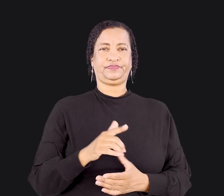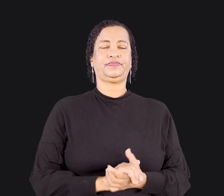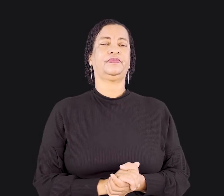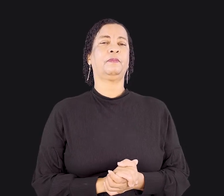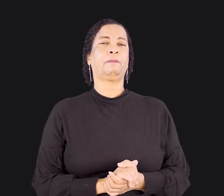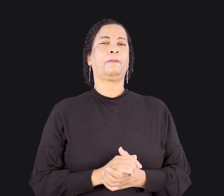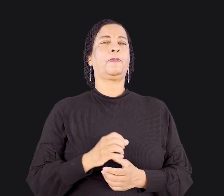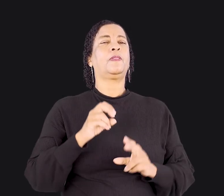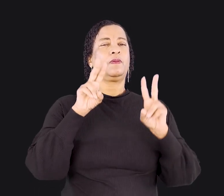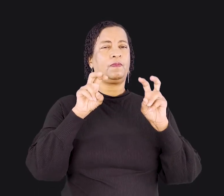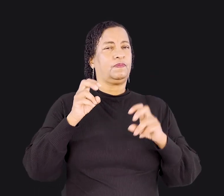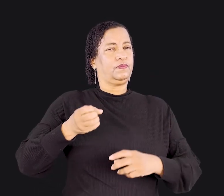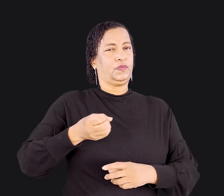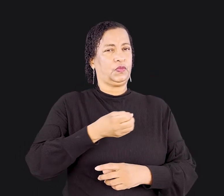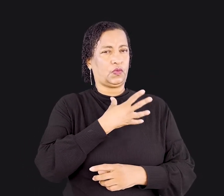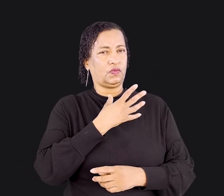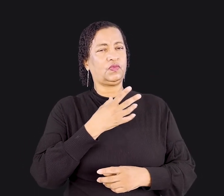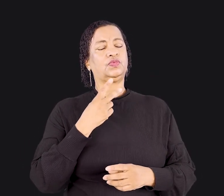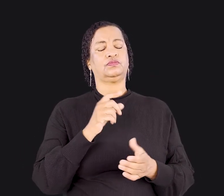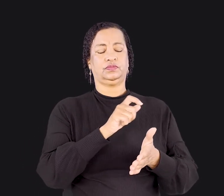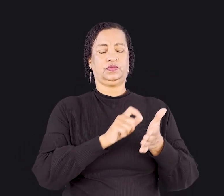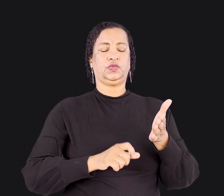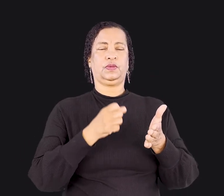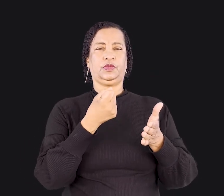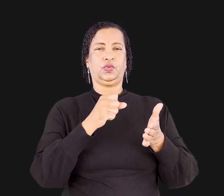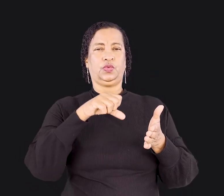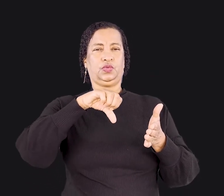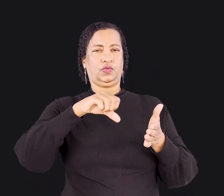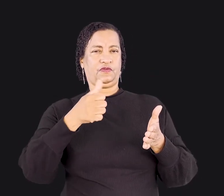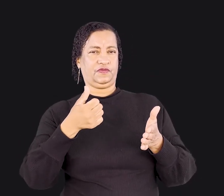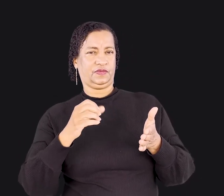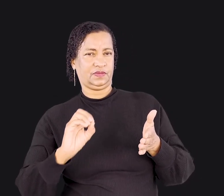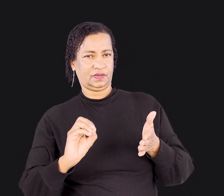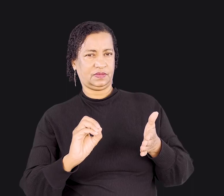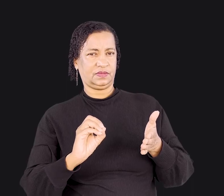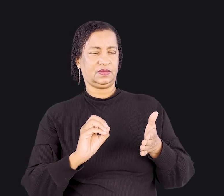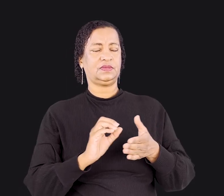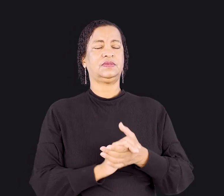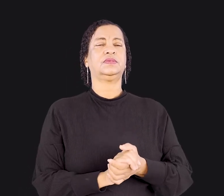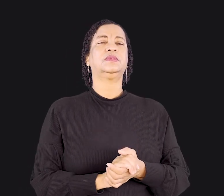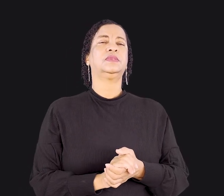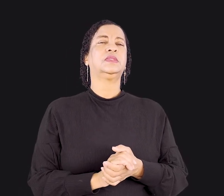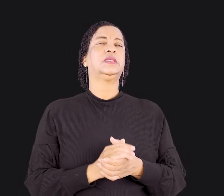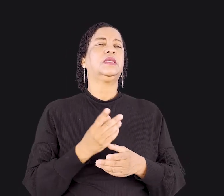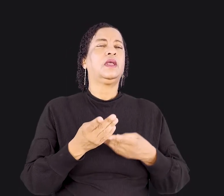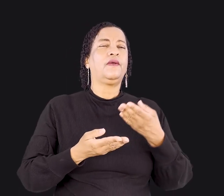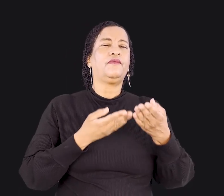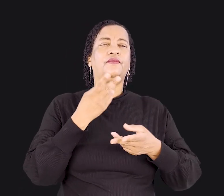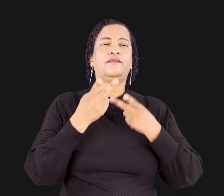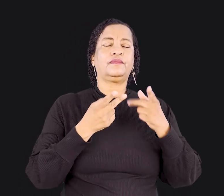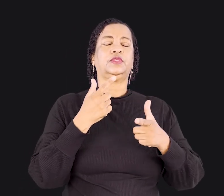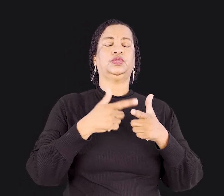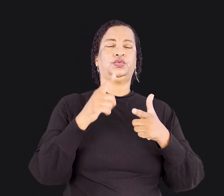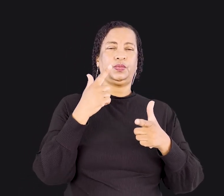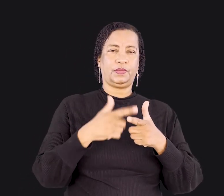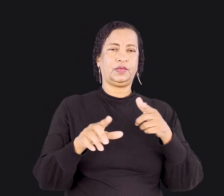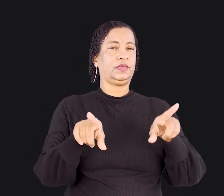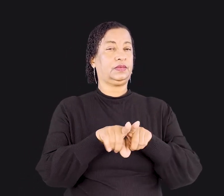Esse novo assunto é abordado nos capítulos 8, 9 e 10 e trata de mais um problema na